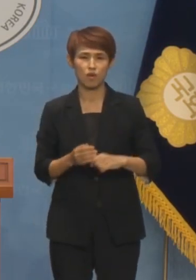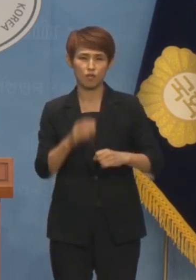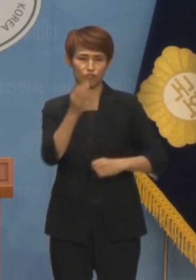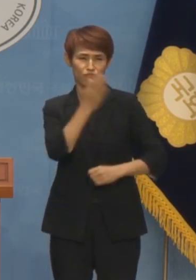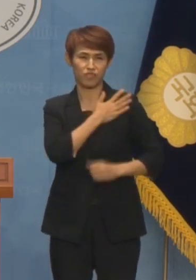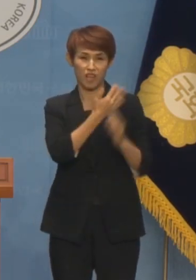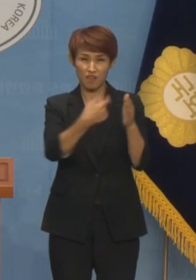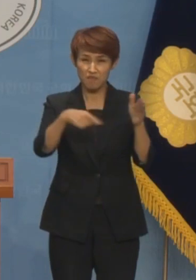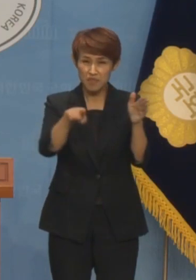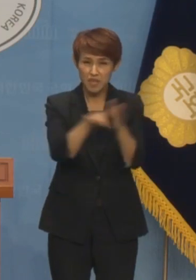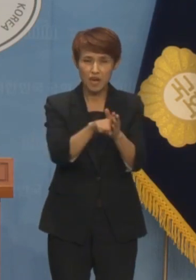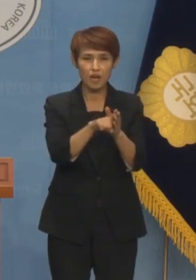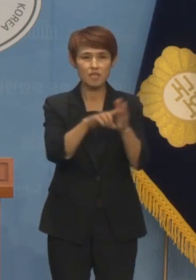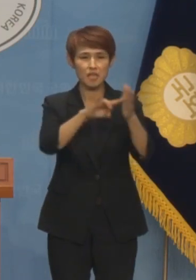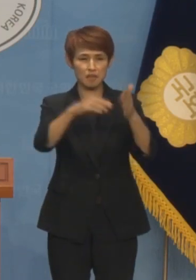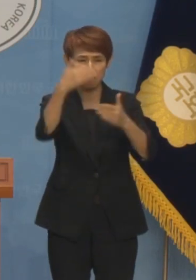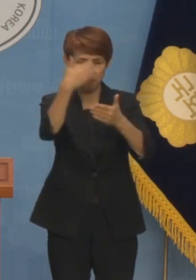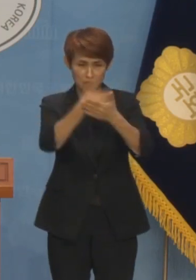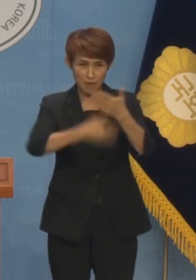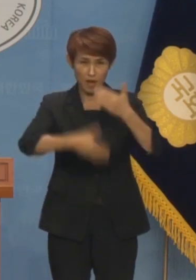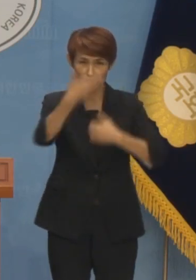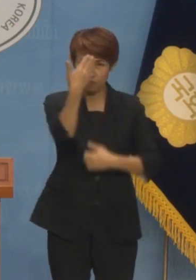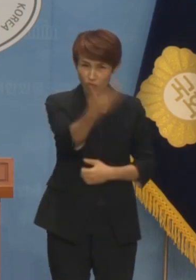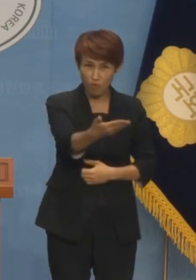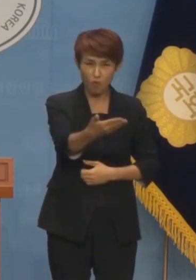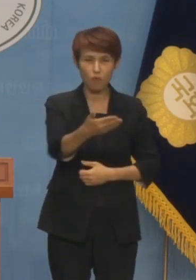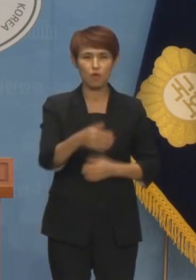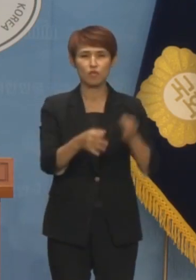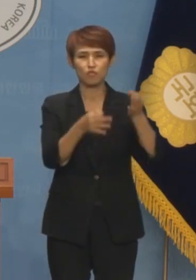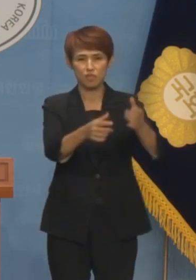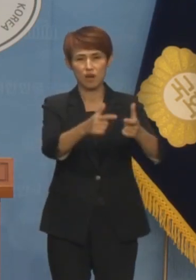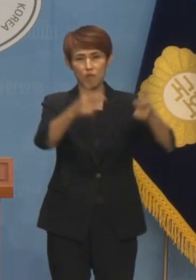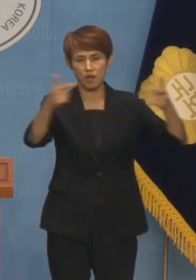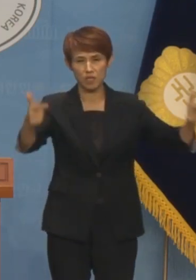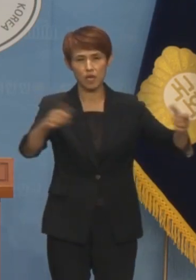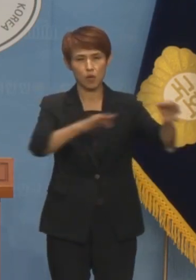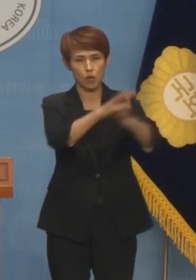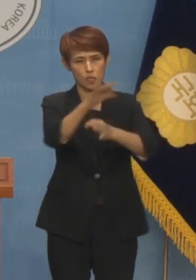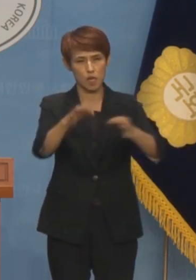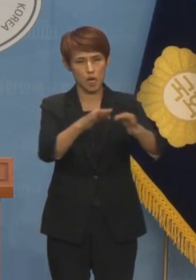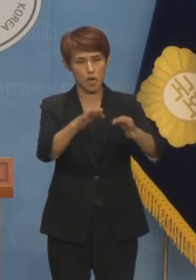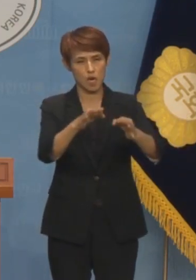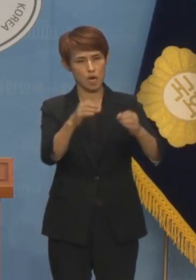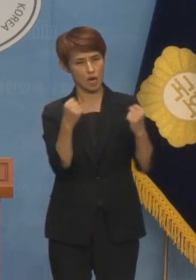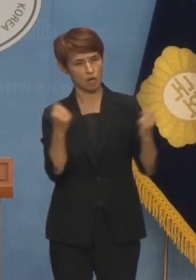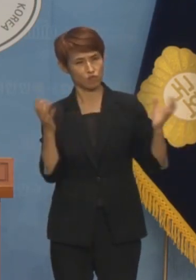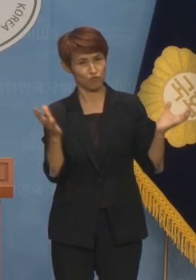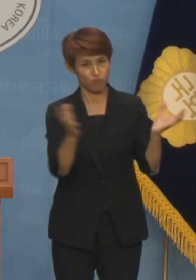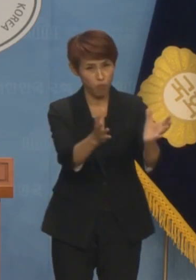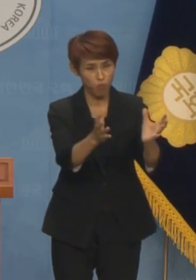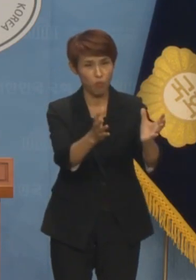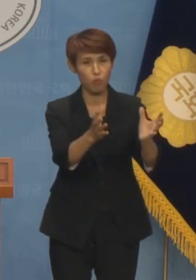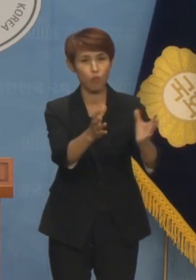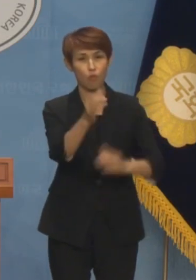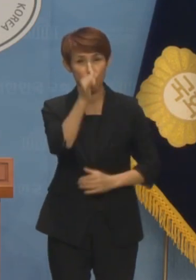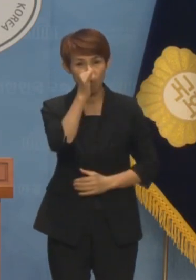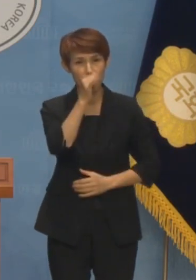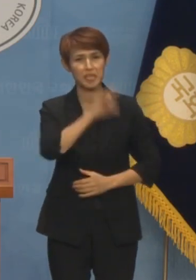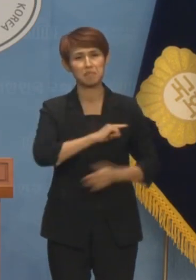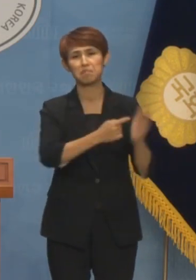위한 수십조원 감세는 투자 확대, 경제 의욕 고치 같은 거룩한 명분들을 달아줍니다.